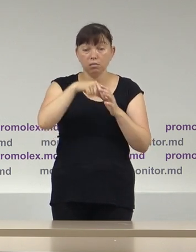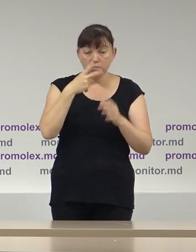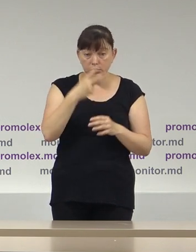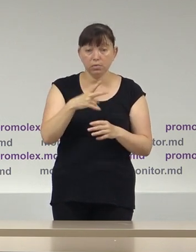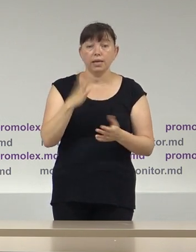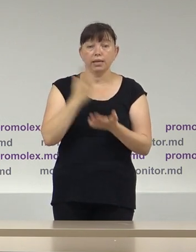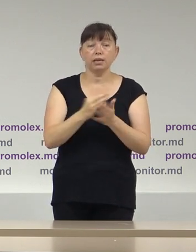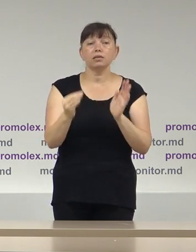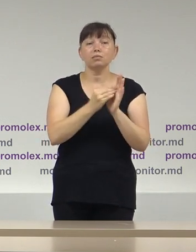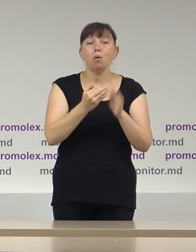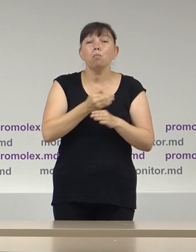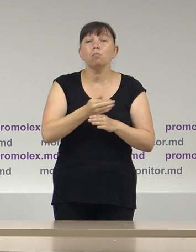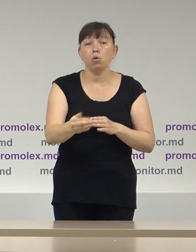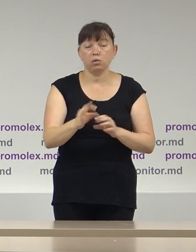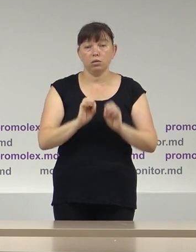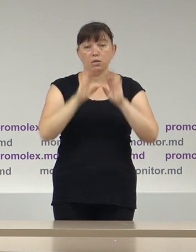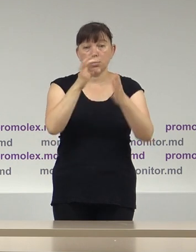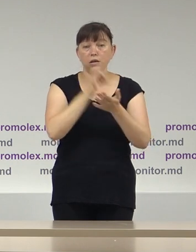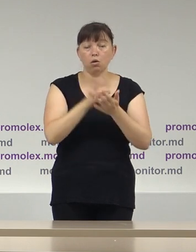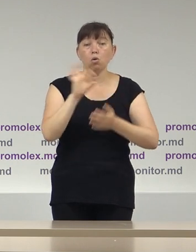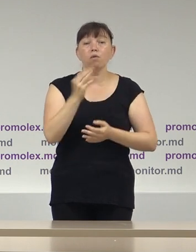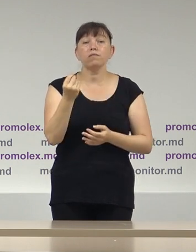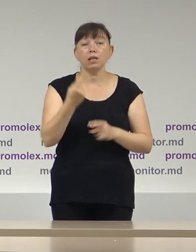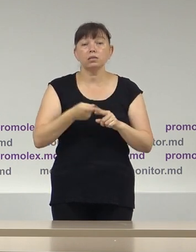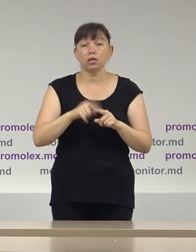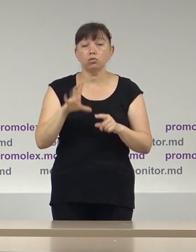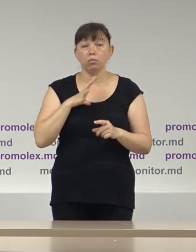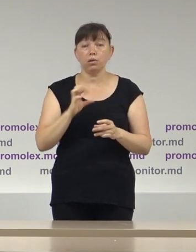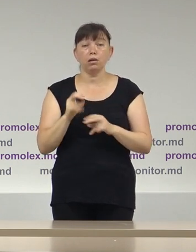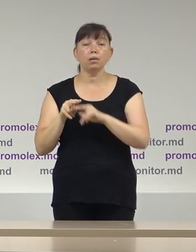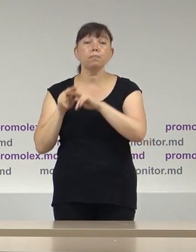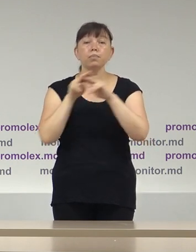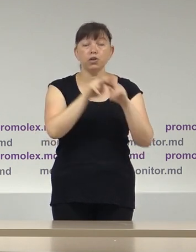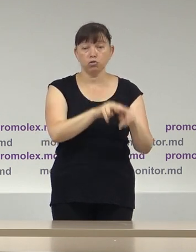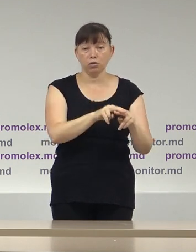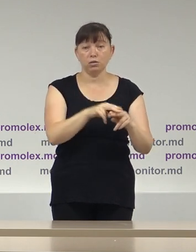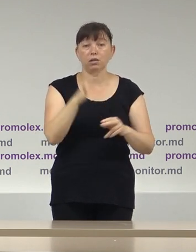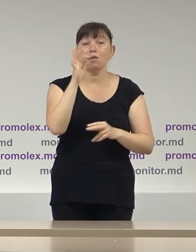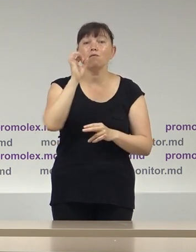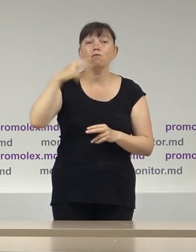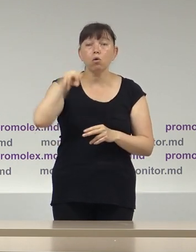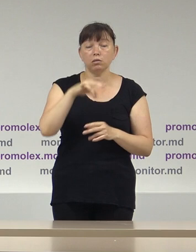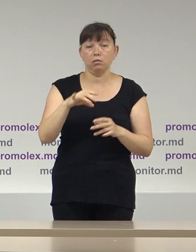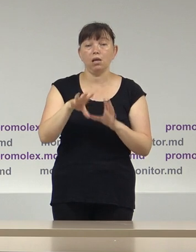constatat prezentarea cu întârzierea declarațiilor privind mijloacele bănești depuse în contul cu mințiunea fondul electoral.